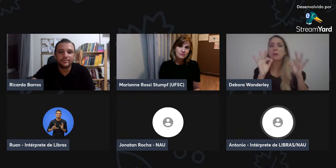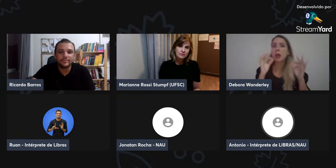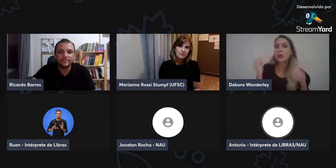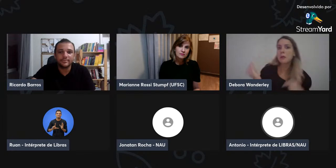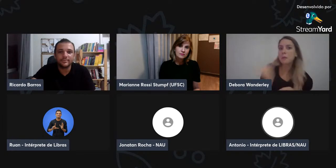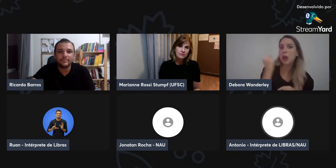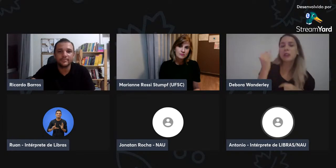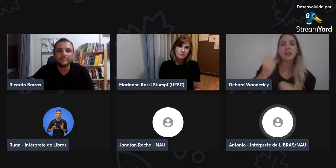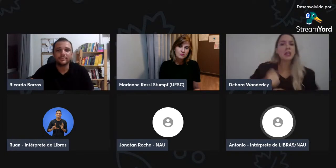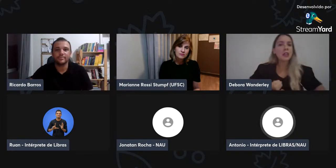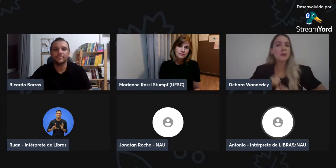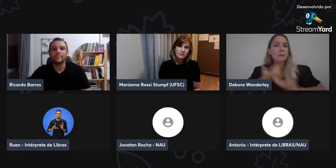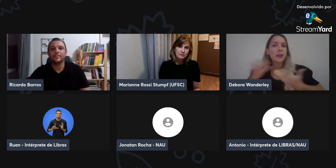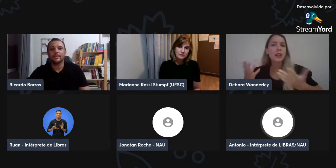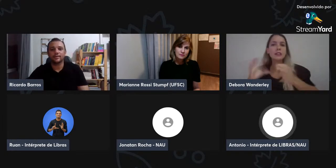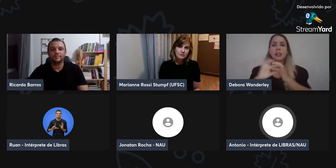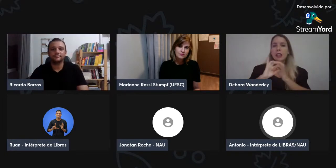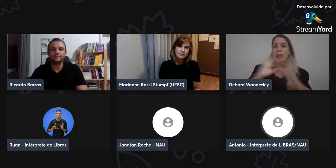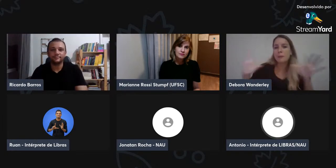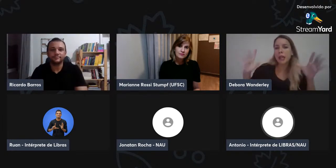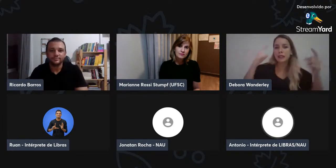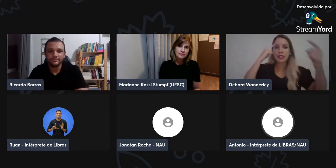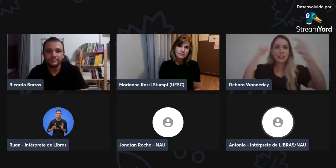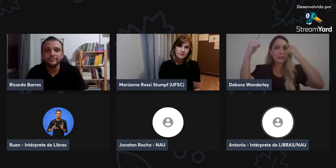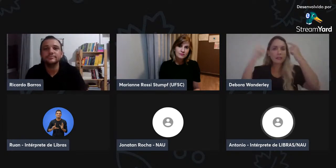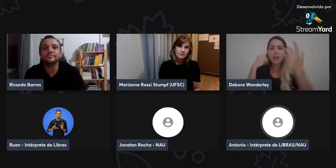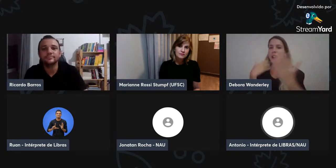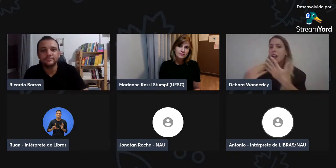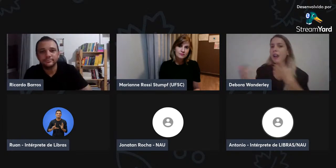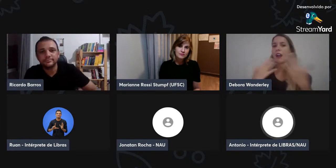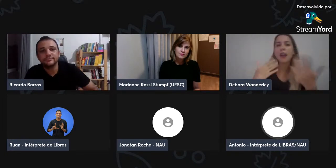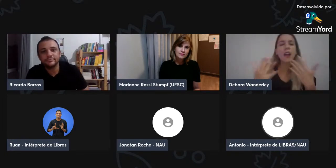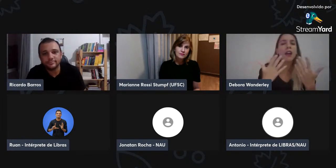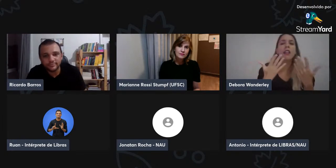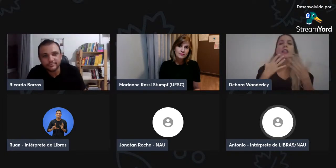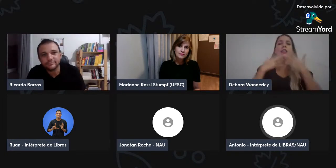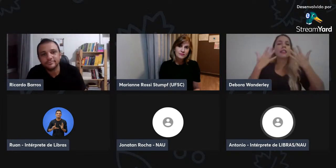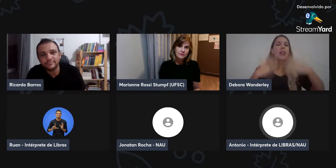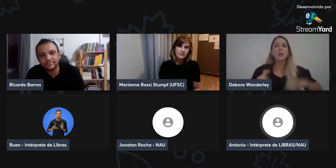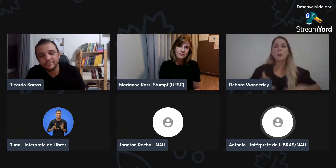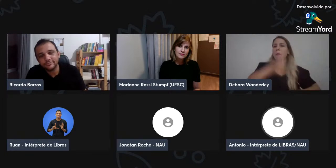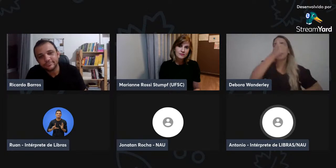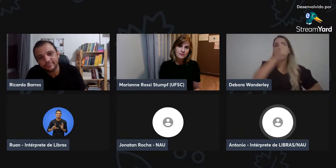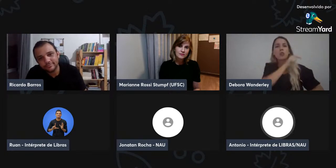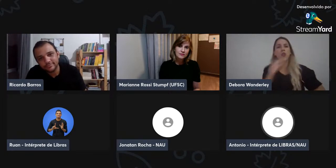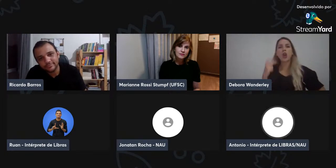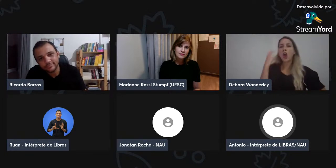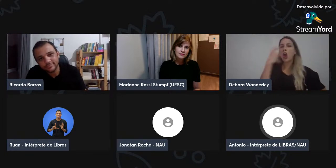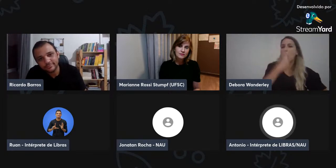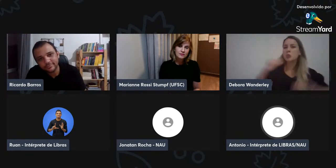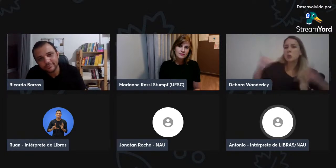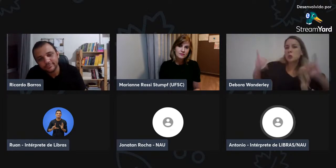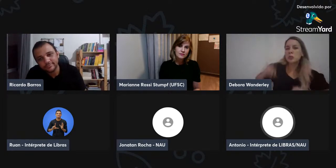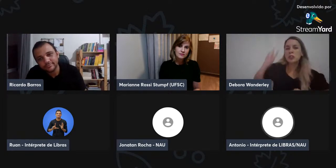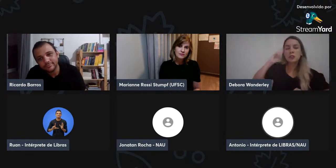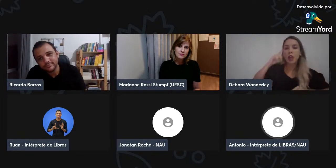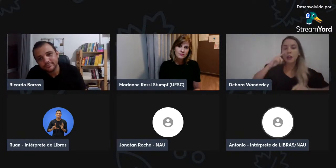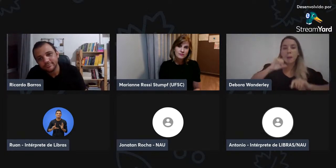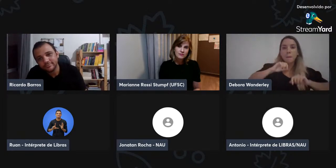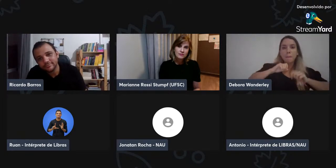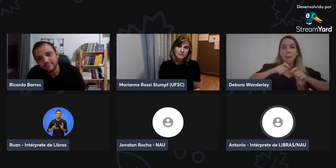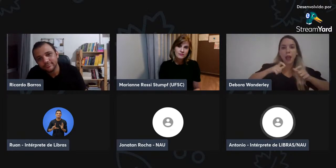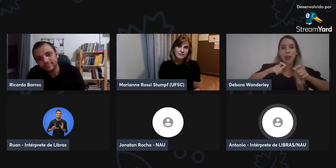um contato, mas Libras é importante essa questão da expressão e tudo mais, da comunicação,